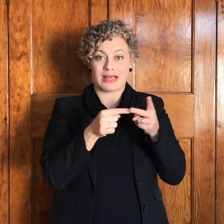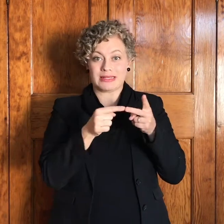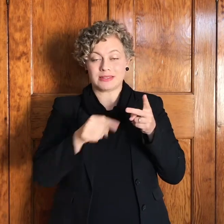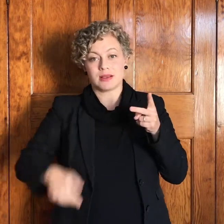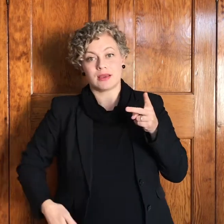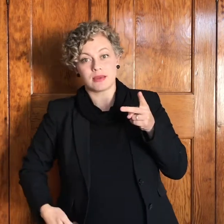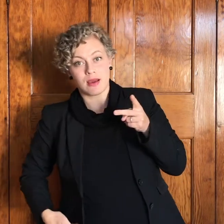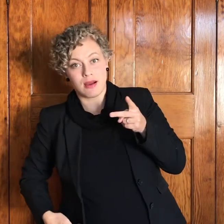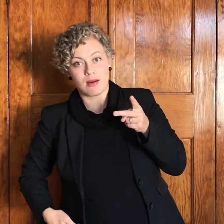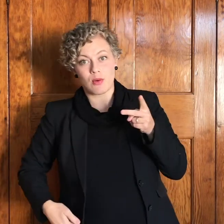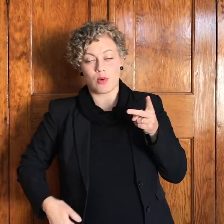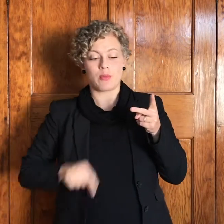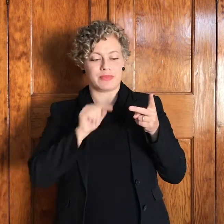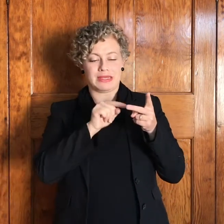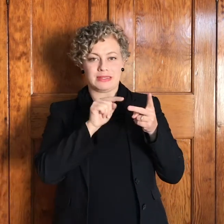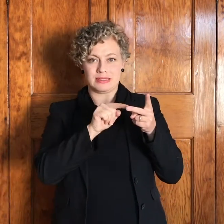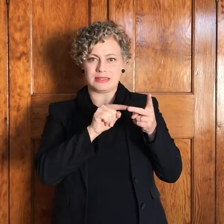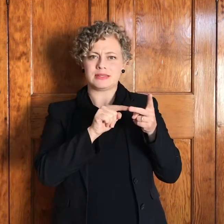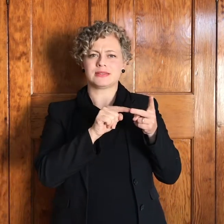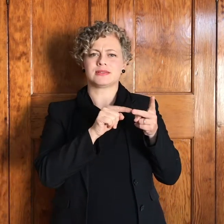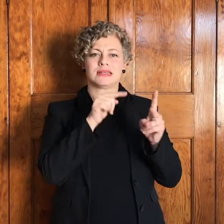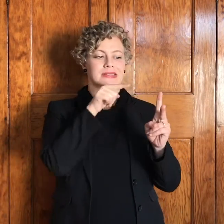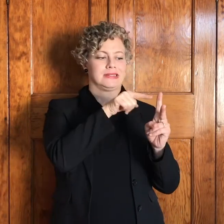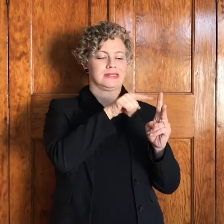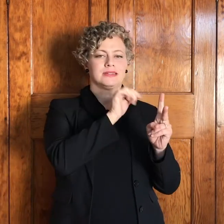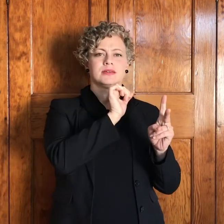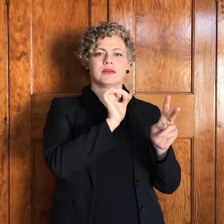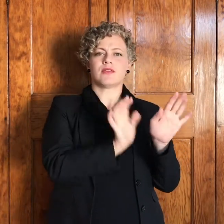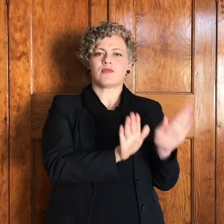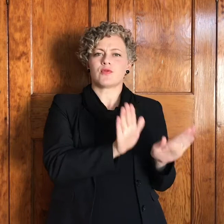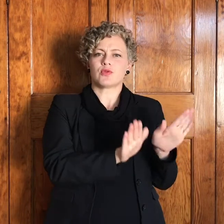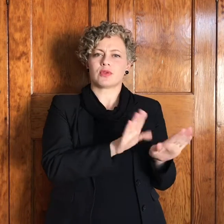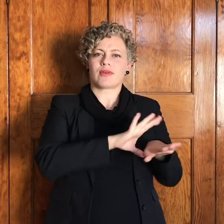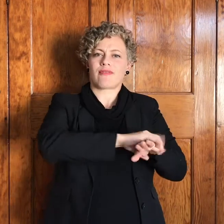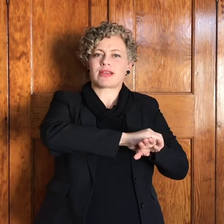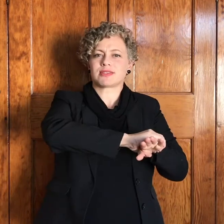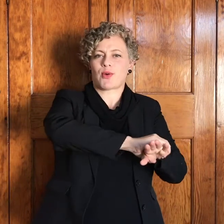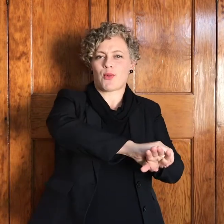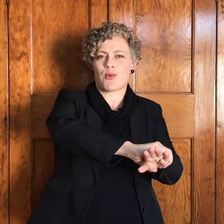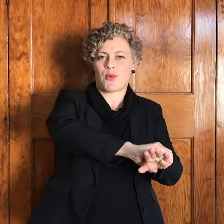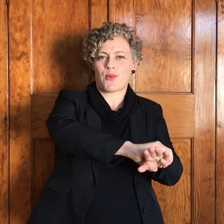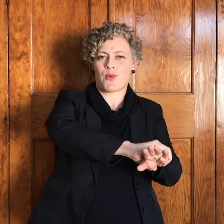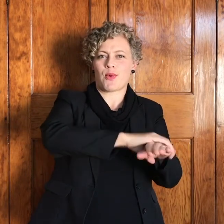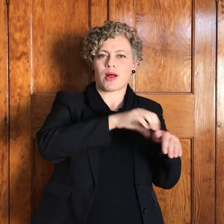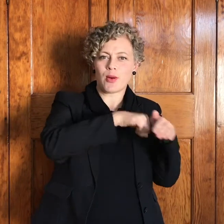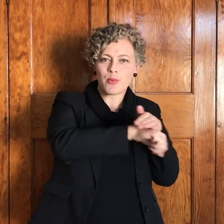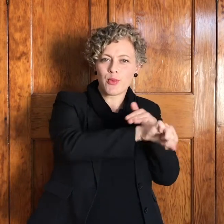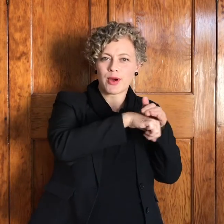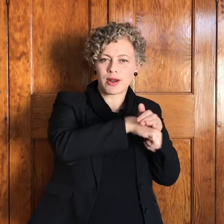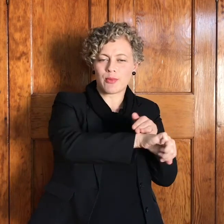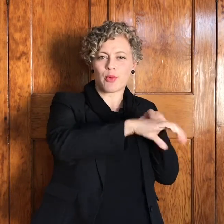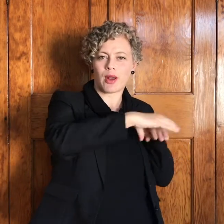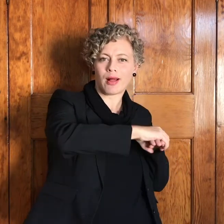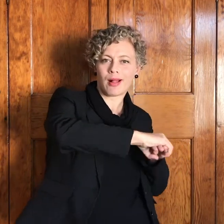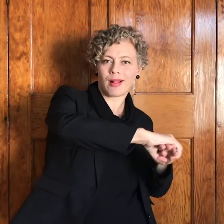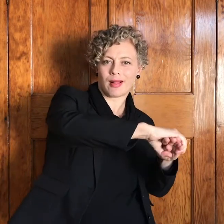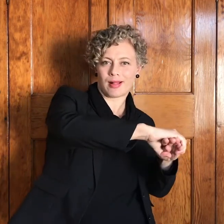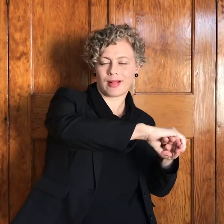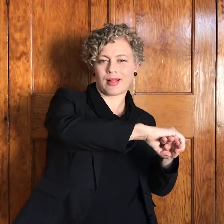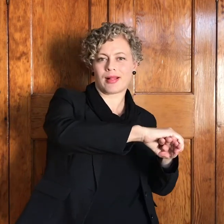Jakob beteken een wat vastgehou aan die ander een sy voekie. En het is amper asof hy toe al gevoel het,